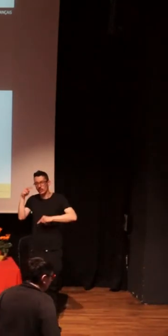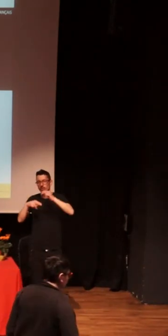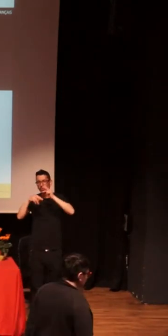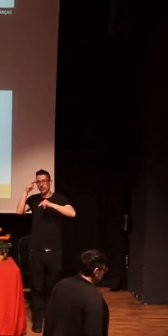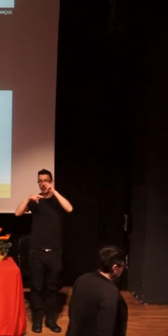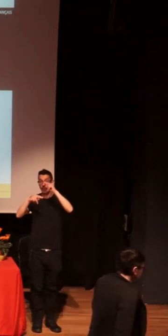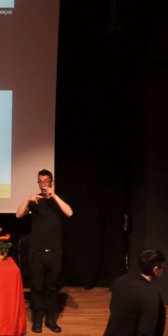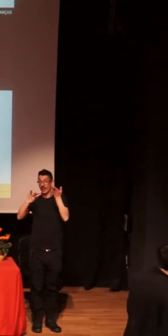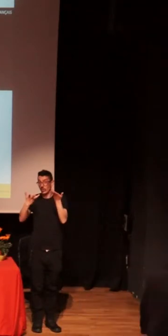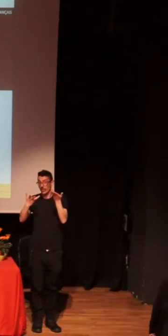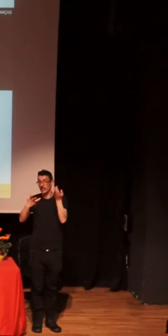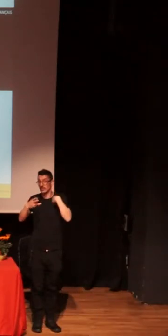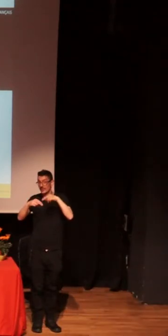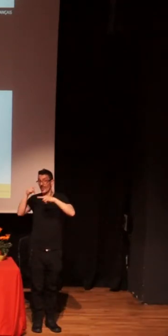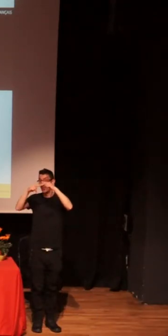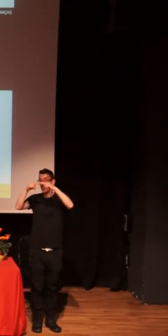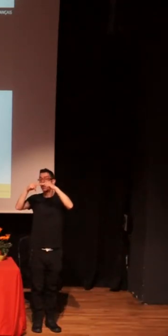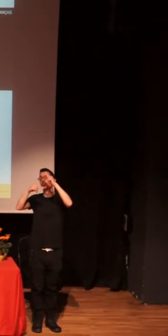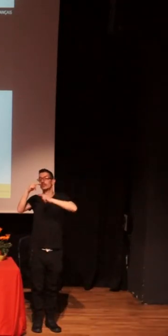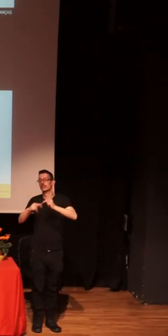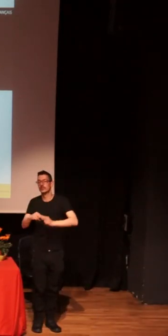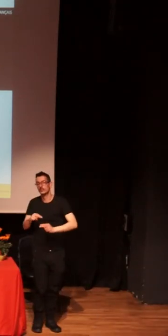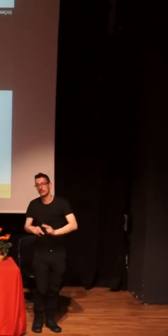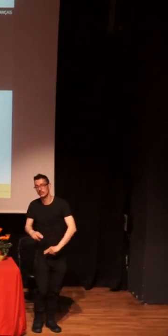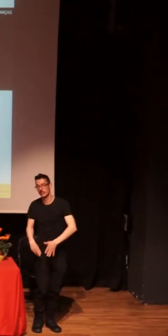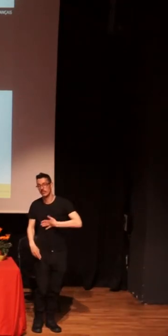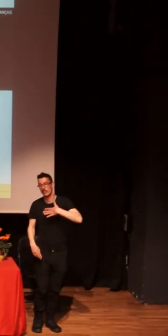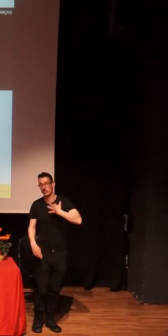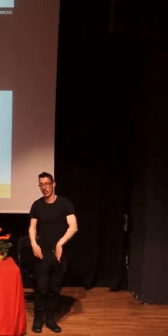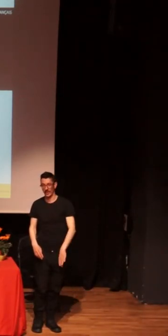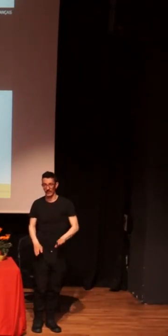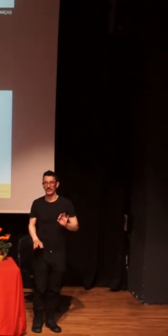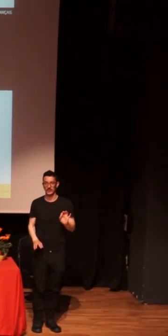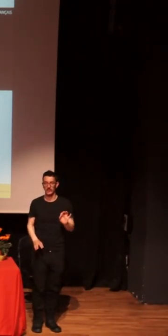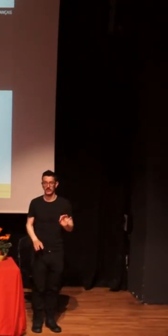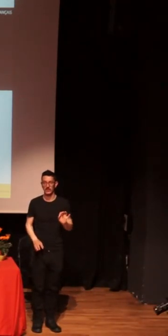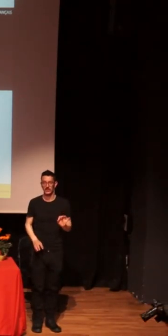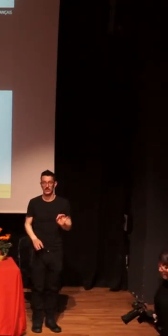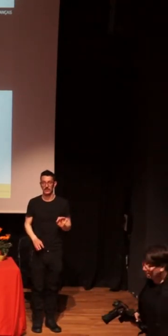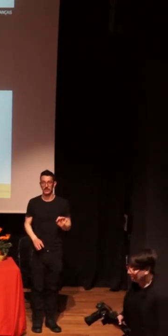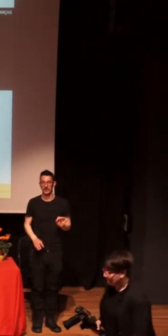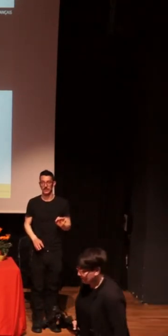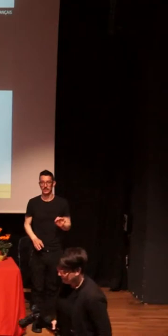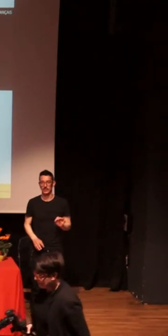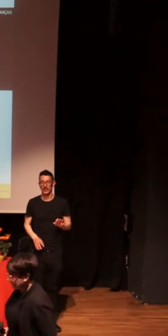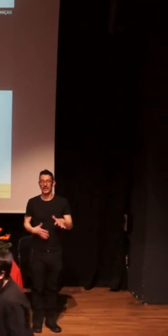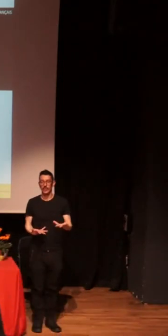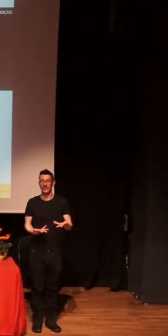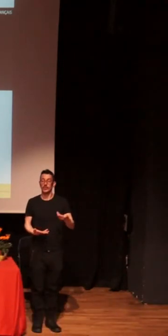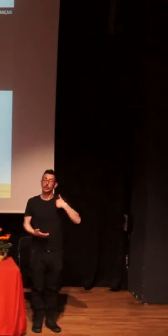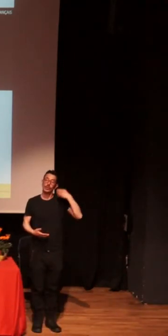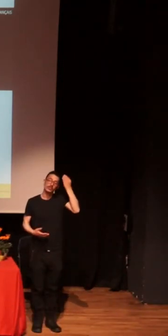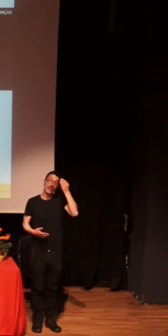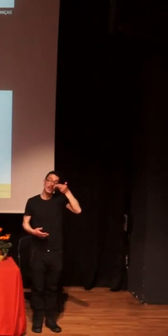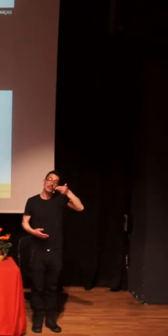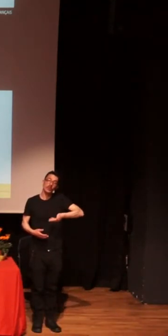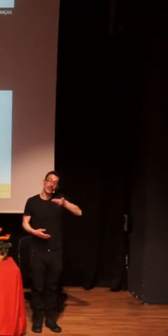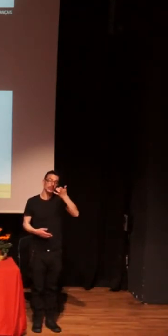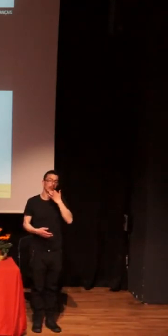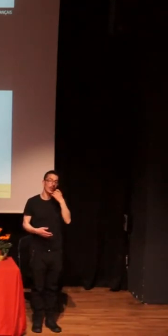también puede deconstruirse. Yo creo que es importante ver que cuando utilizamos a veces determinados conceptos